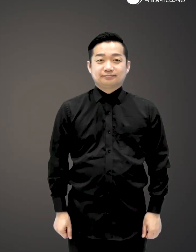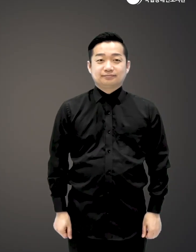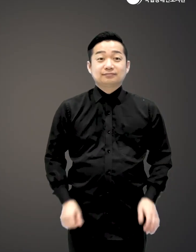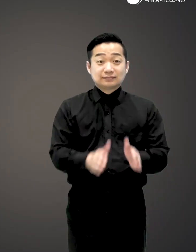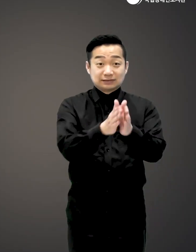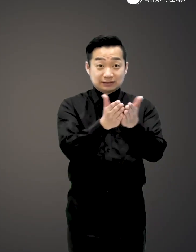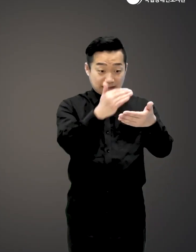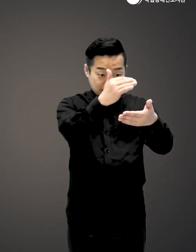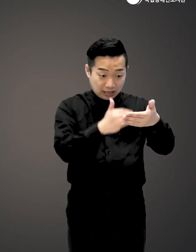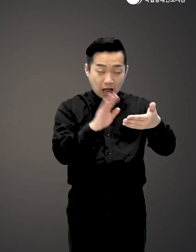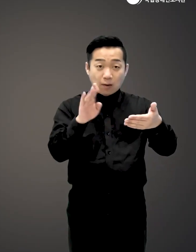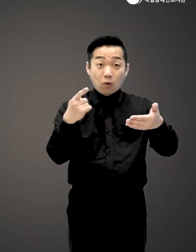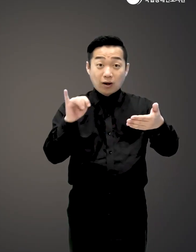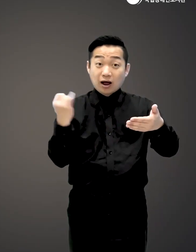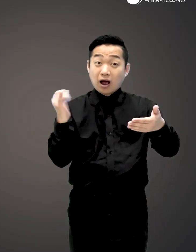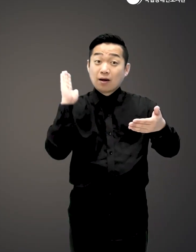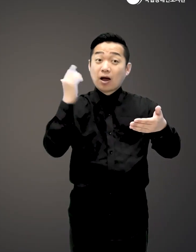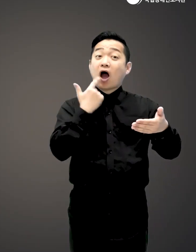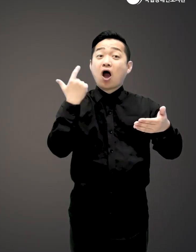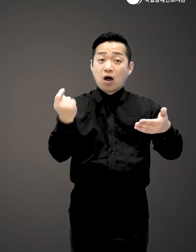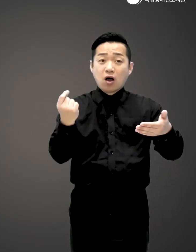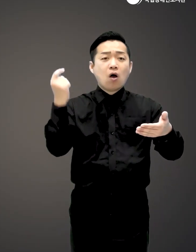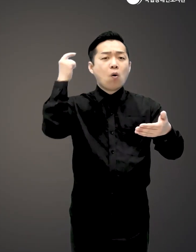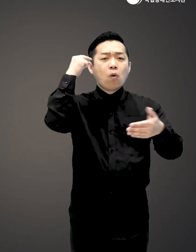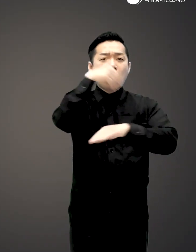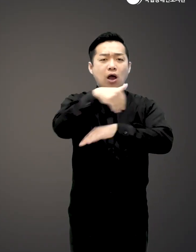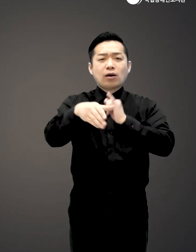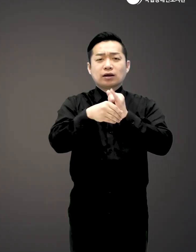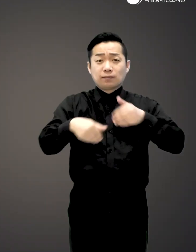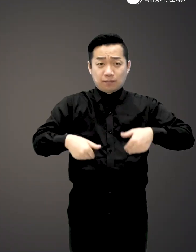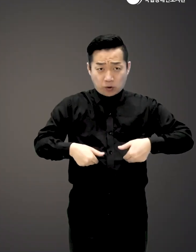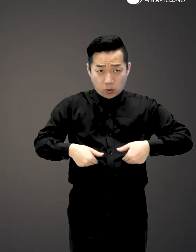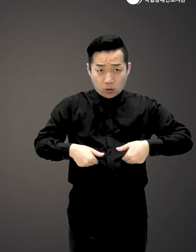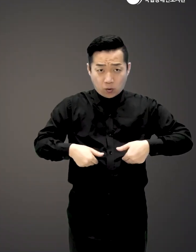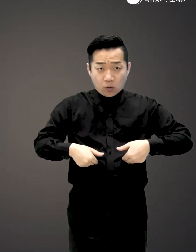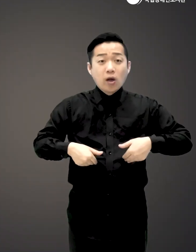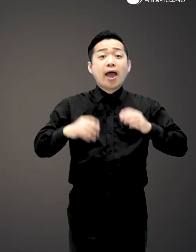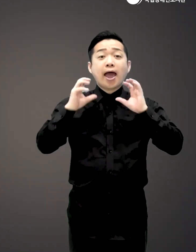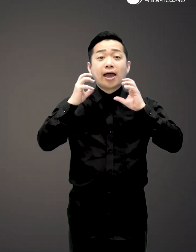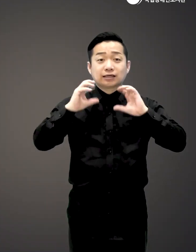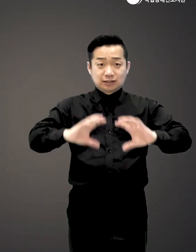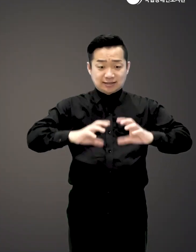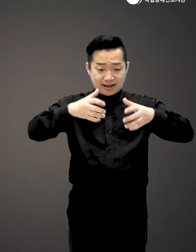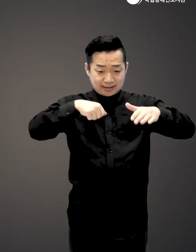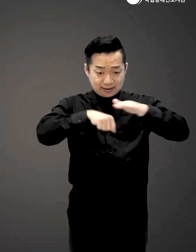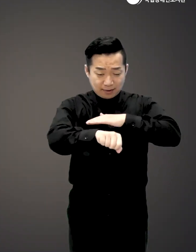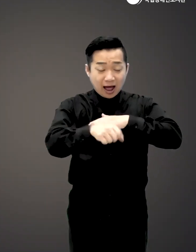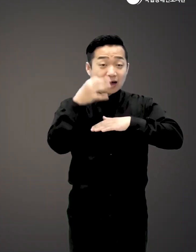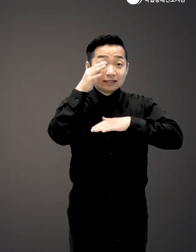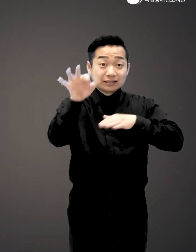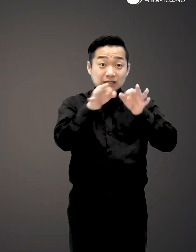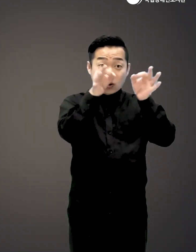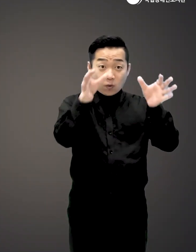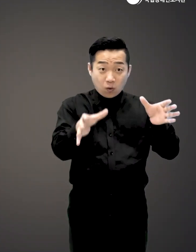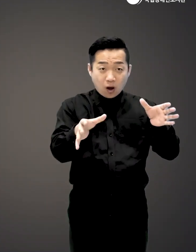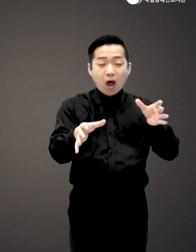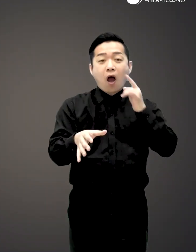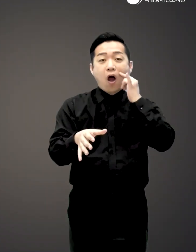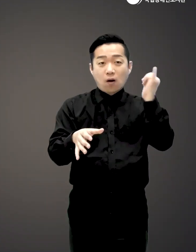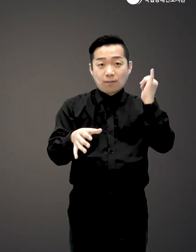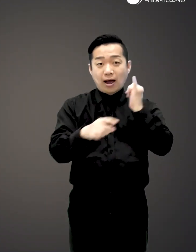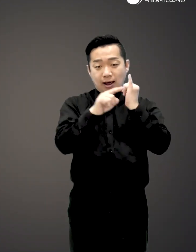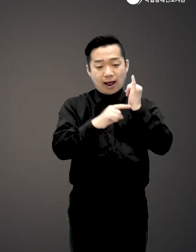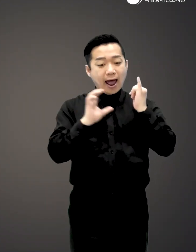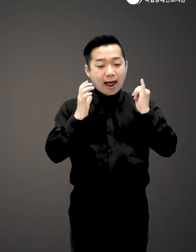책에는 보람씨의 말처럼 왜 계획 임신을 해야 하는지 아기가 세상에 나오는 10달 동안 엄마와